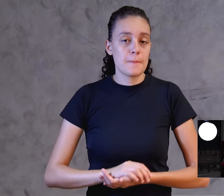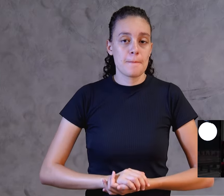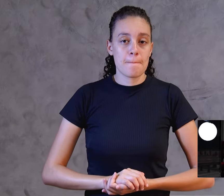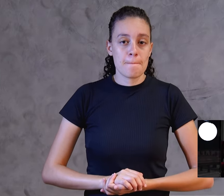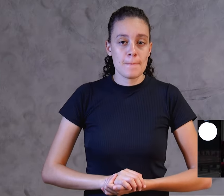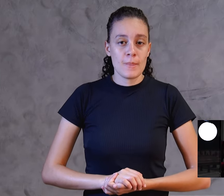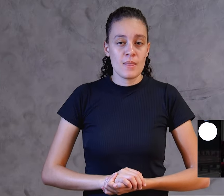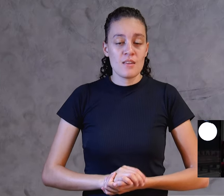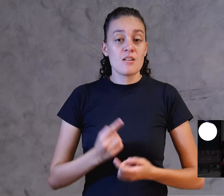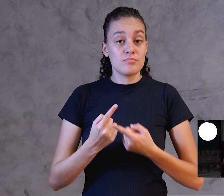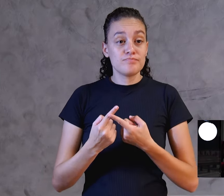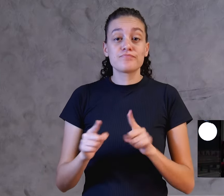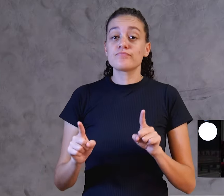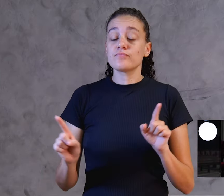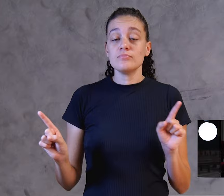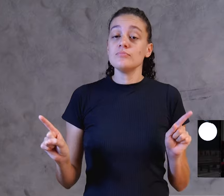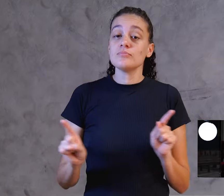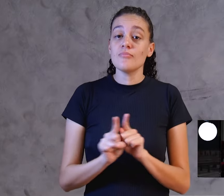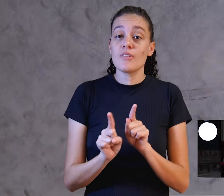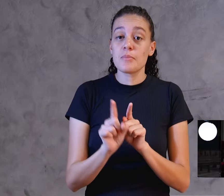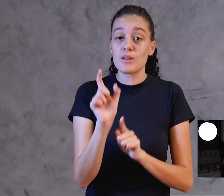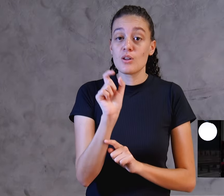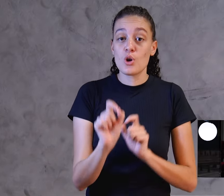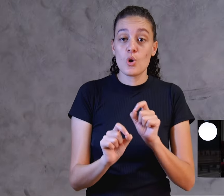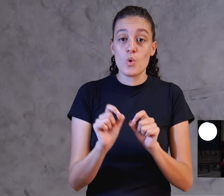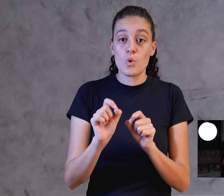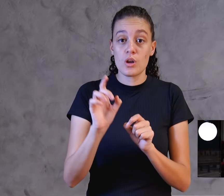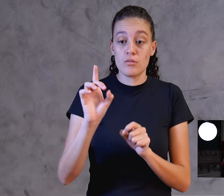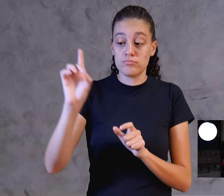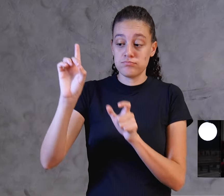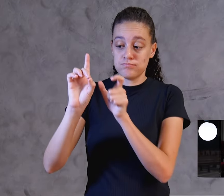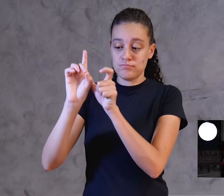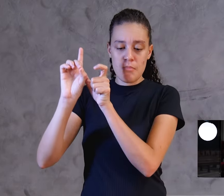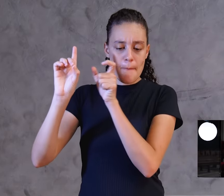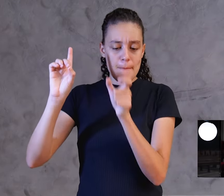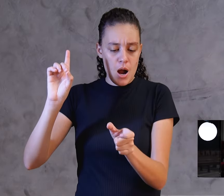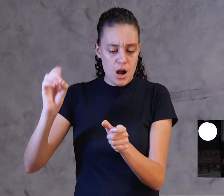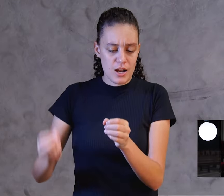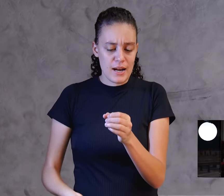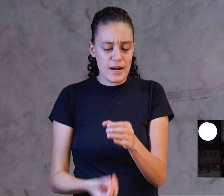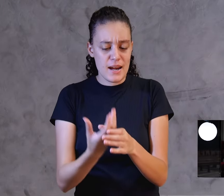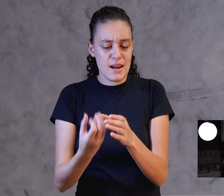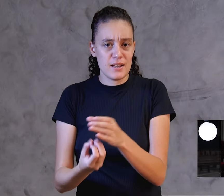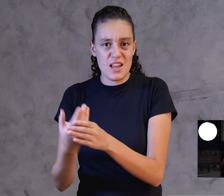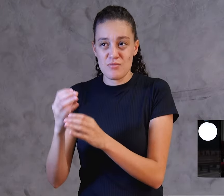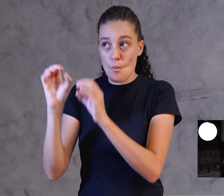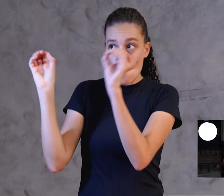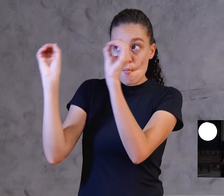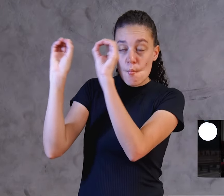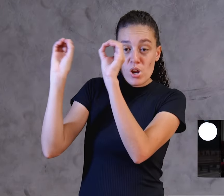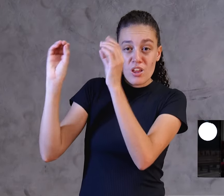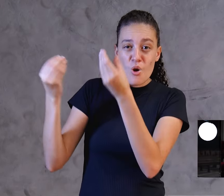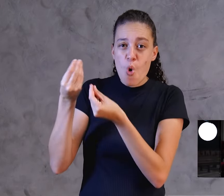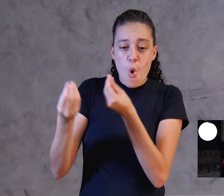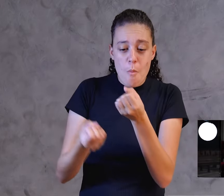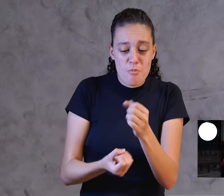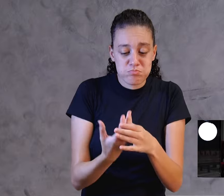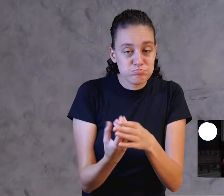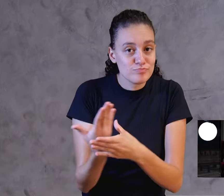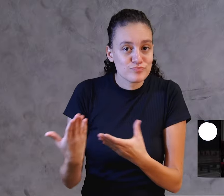o mesmo verbo, ele criou todas as coisas, sem ele nada do que foi feito se fez, nele estava a vida,